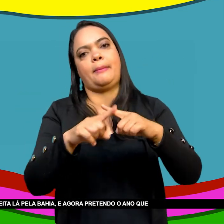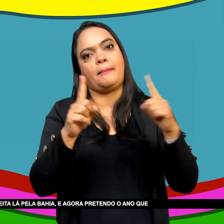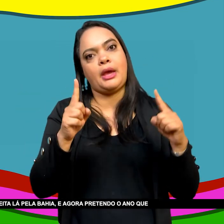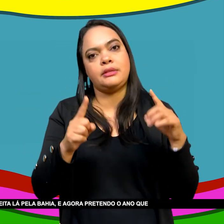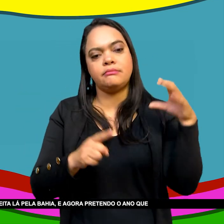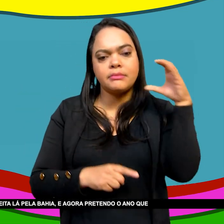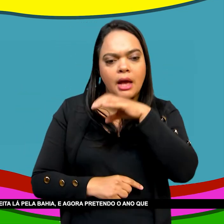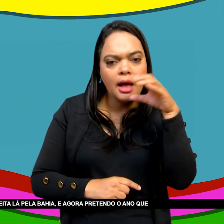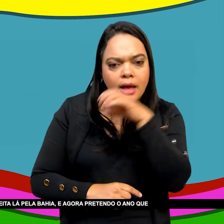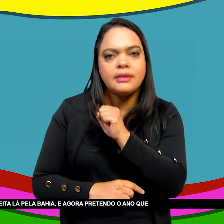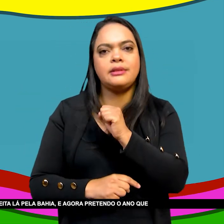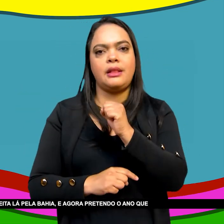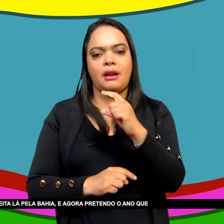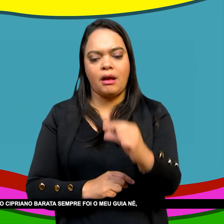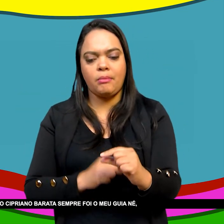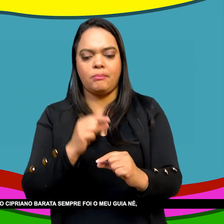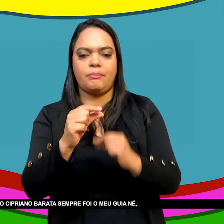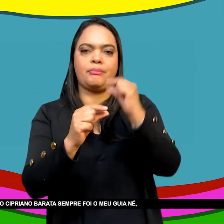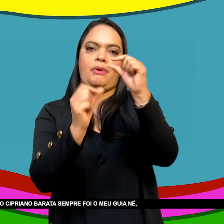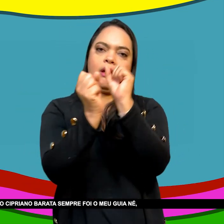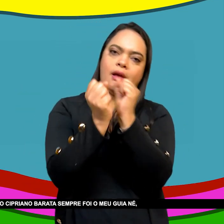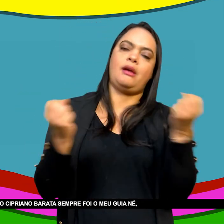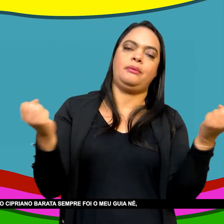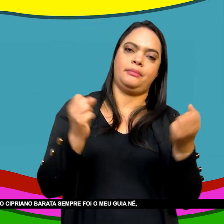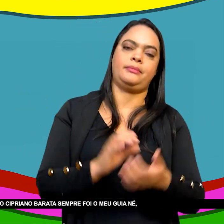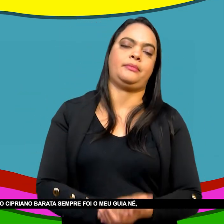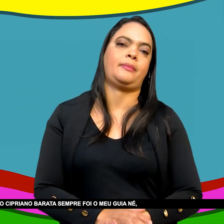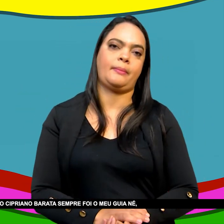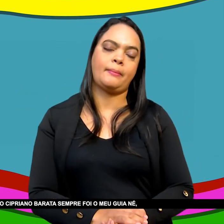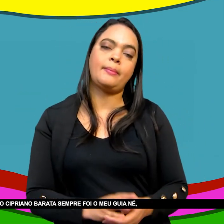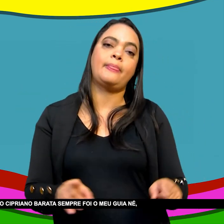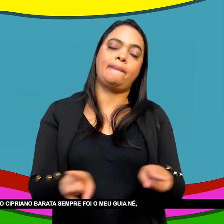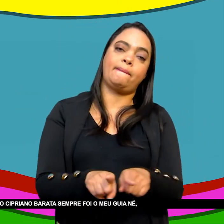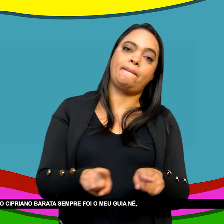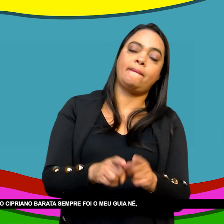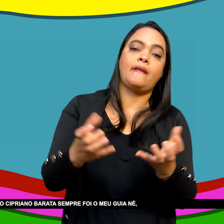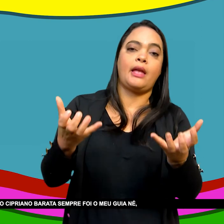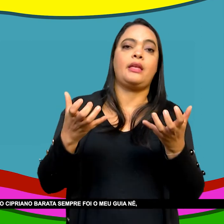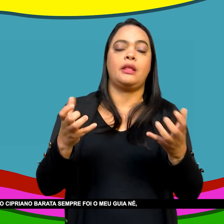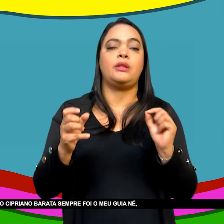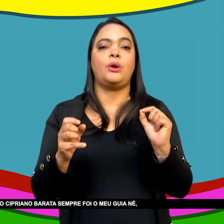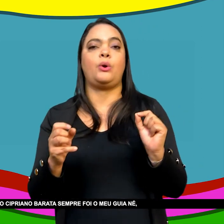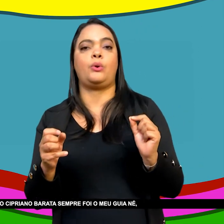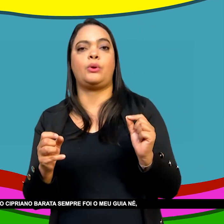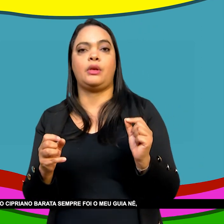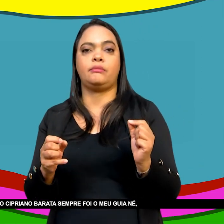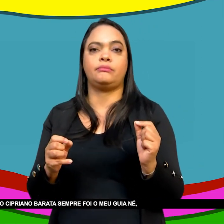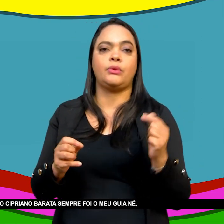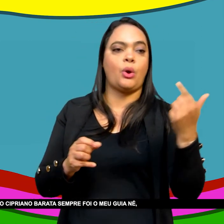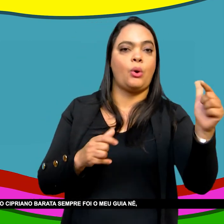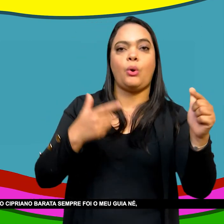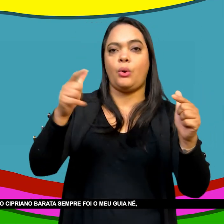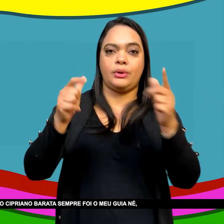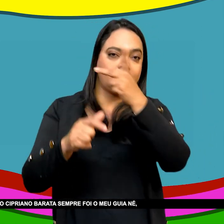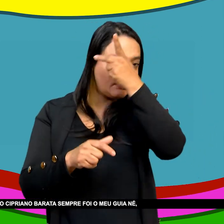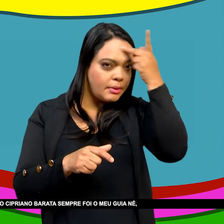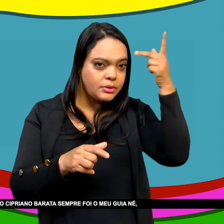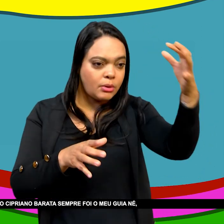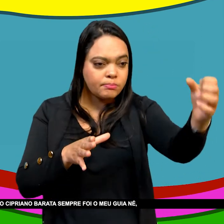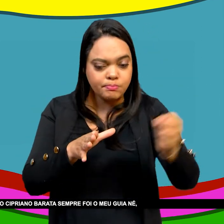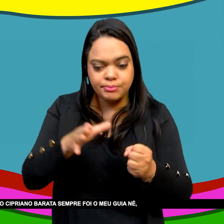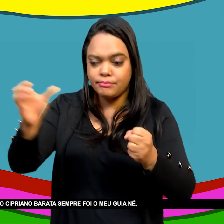E agora Eu pretendo Ano que vem Relançar essa Que eu achei Que assim Na verdade Esse pleno barato Sempre foi